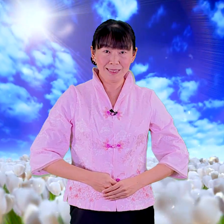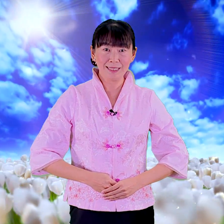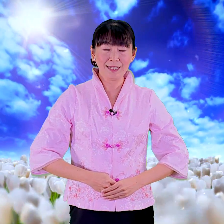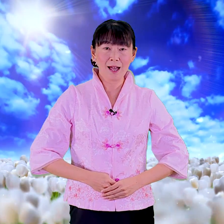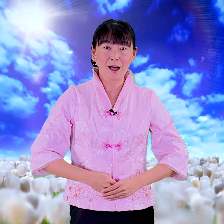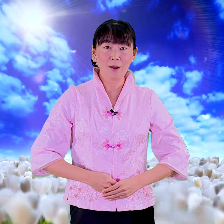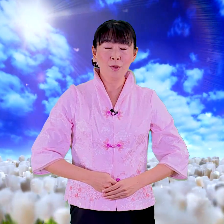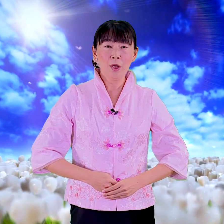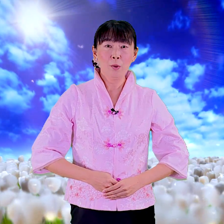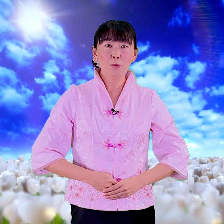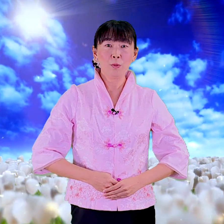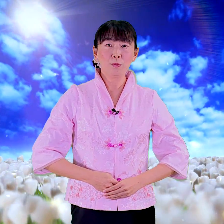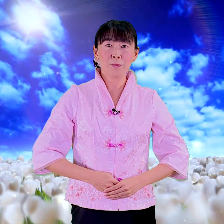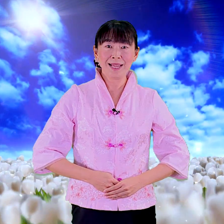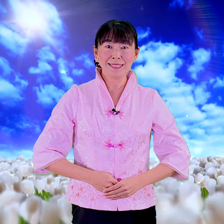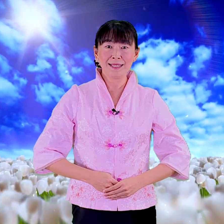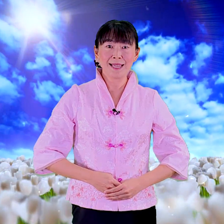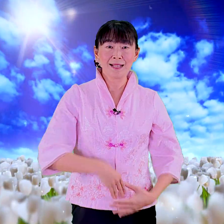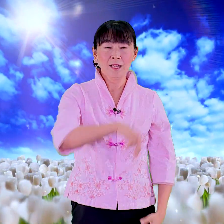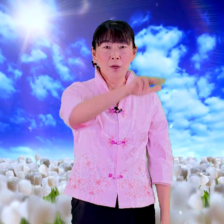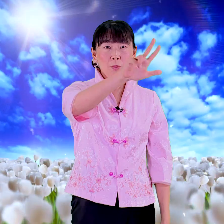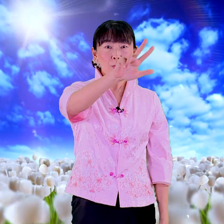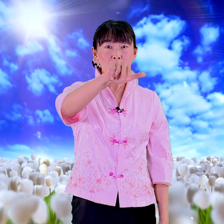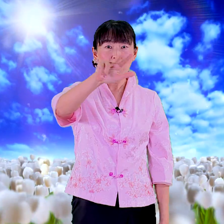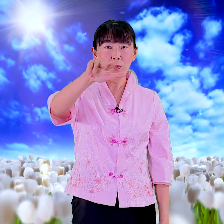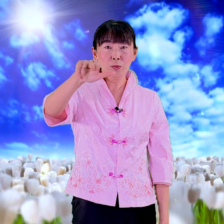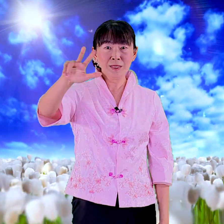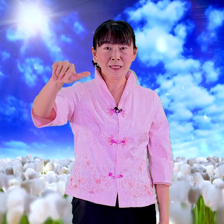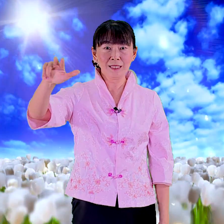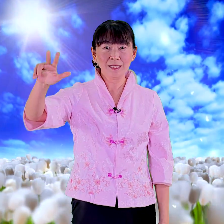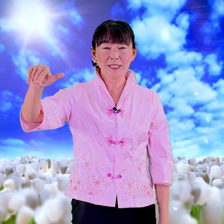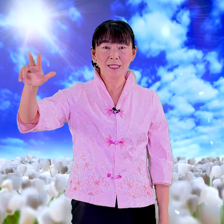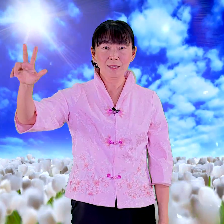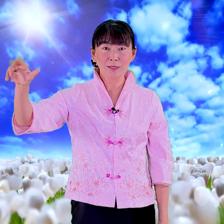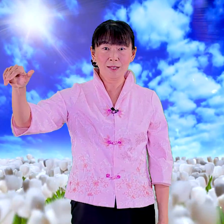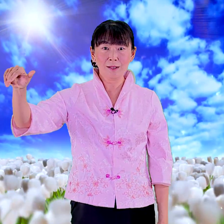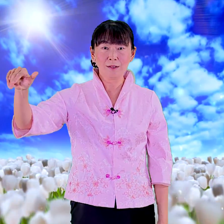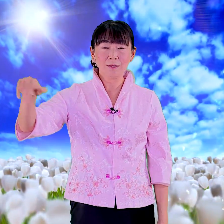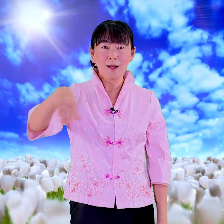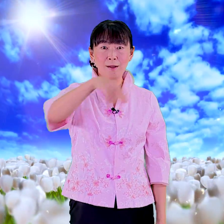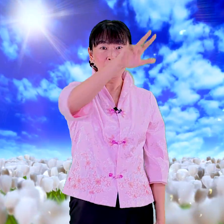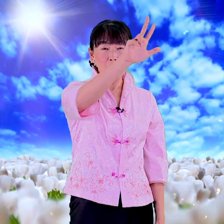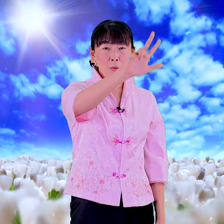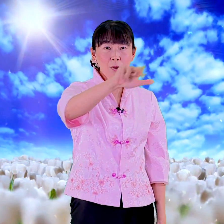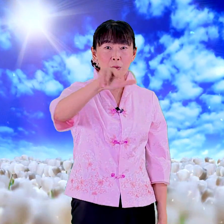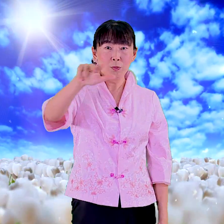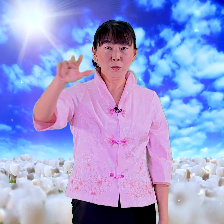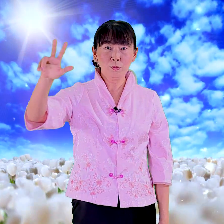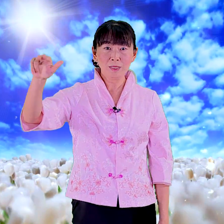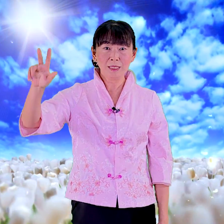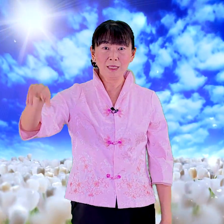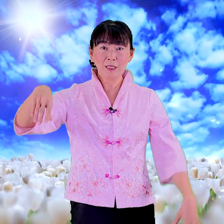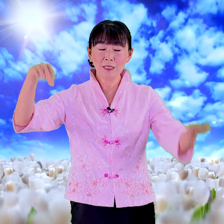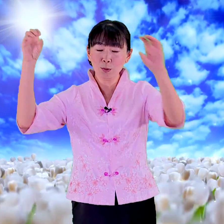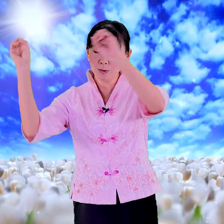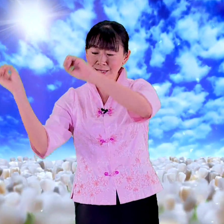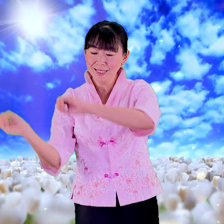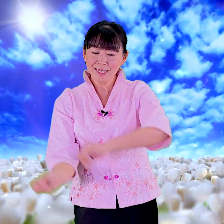己好 货物我们很简单货物其器好 货物其器于地